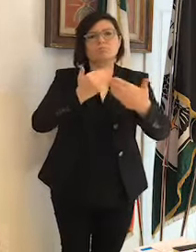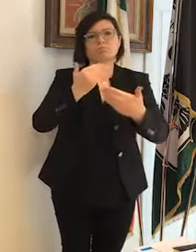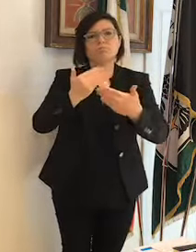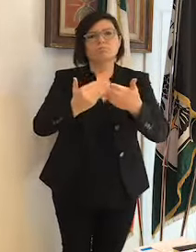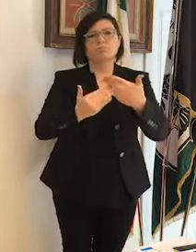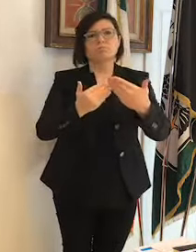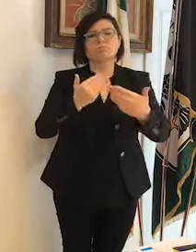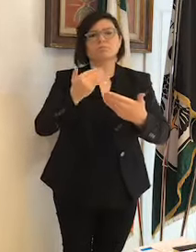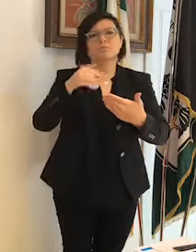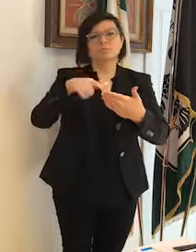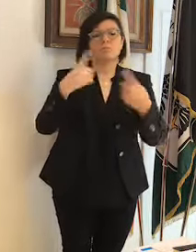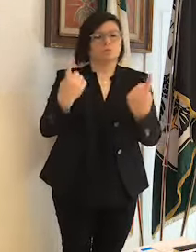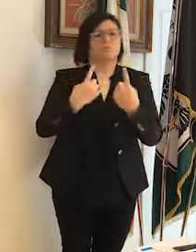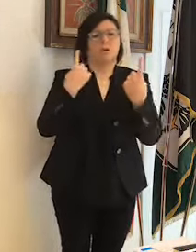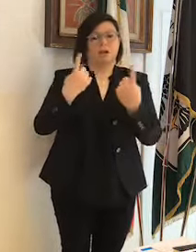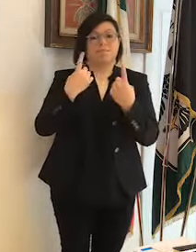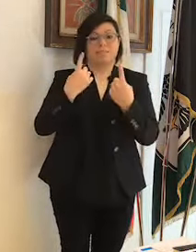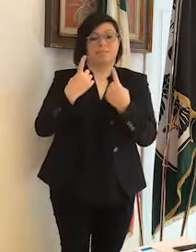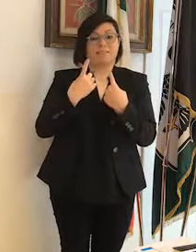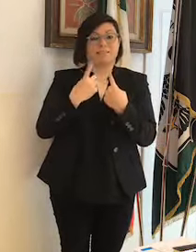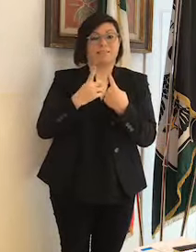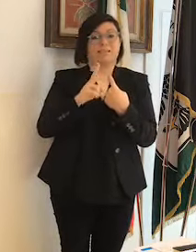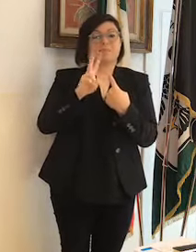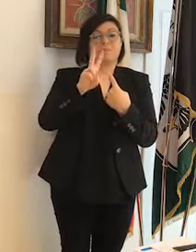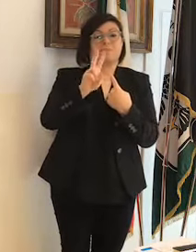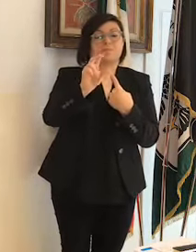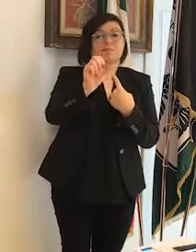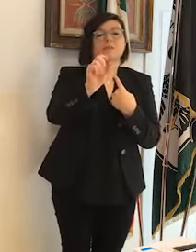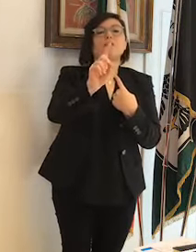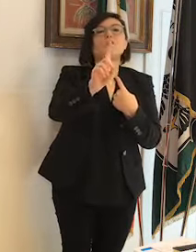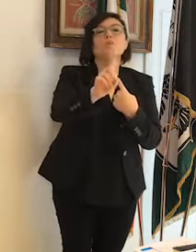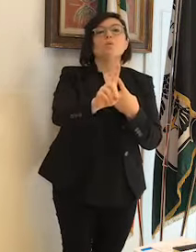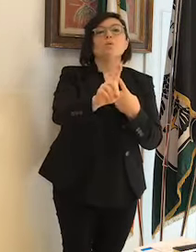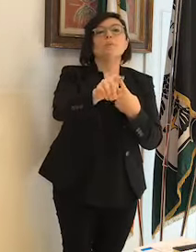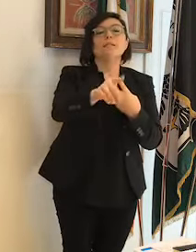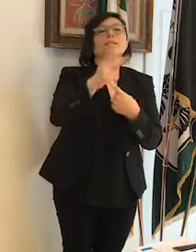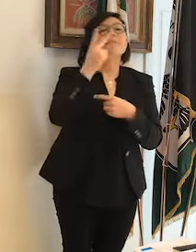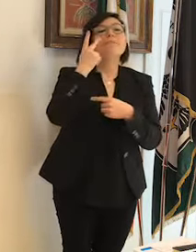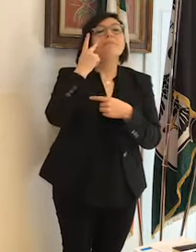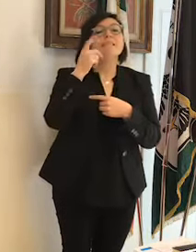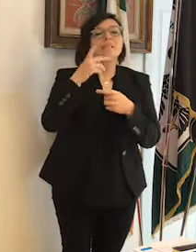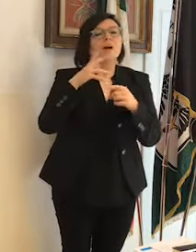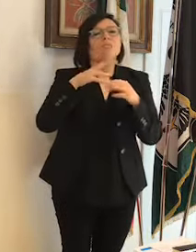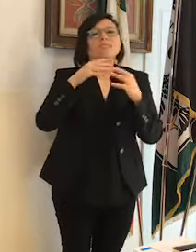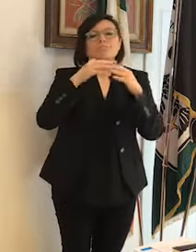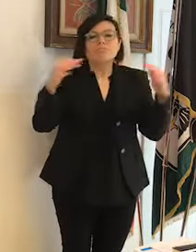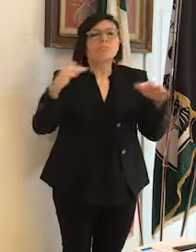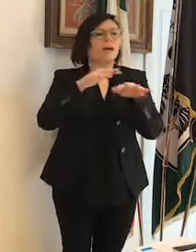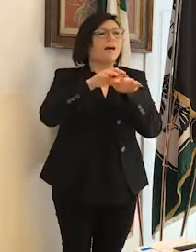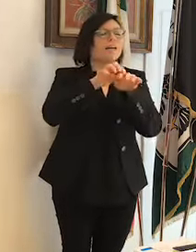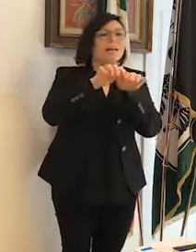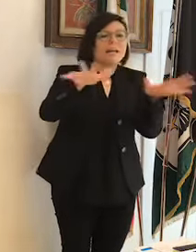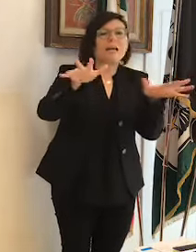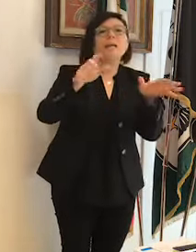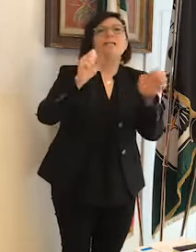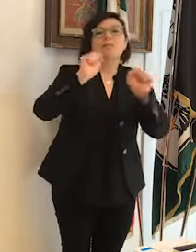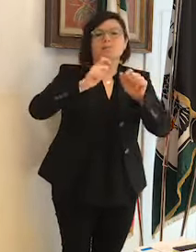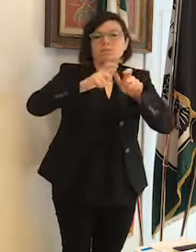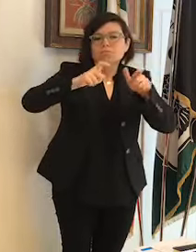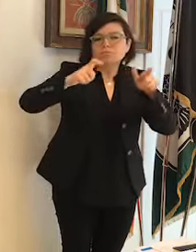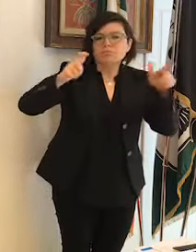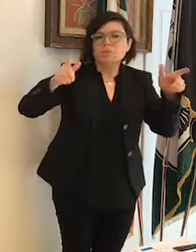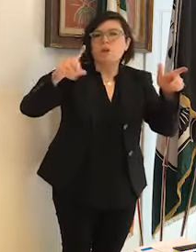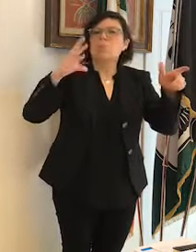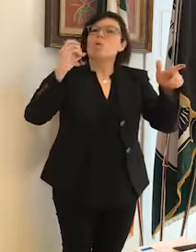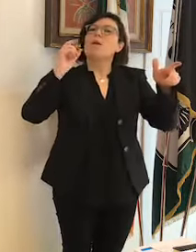attendiamo il fine settimana per capire se possiamo implementare questa rete. ho raccolto già la disponibilità della